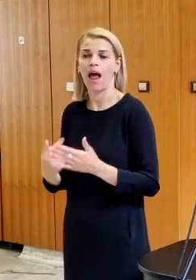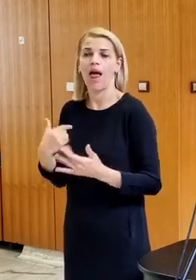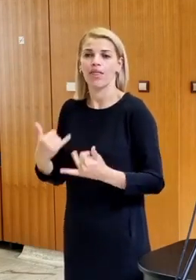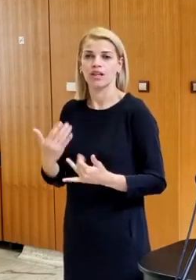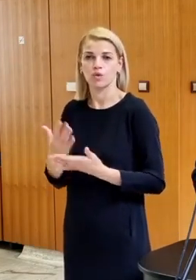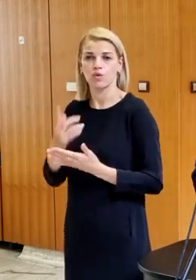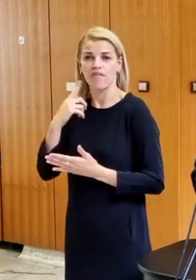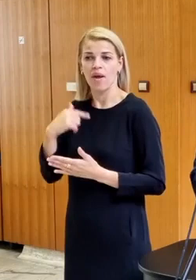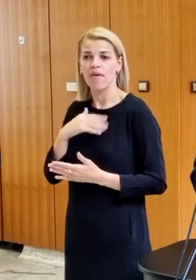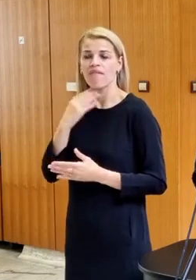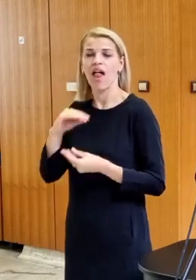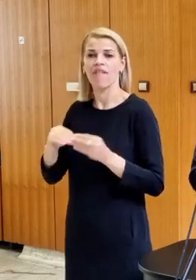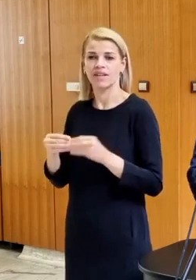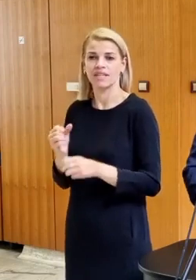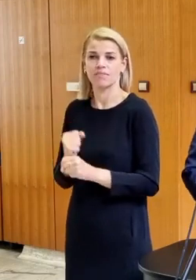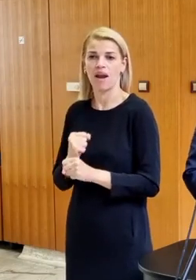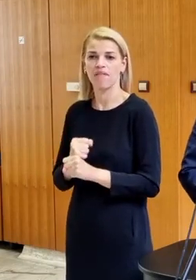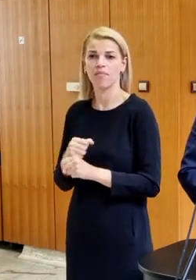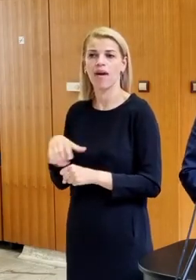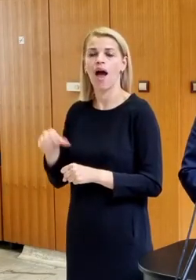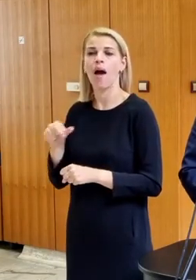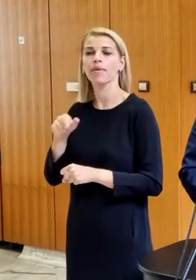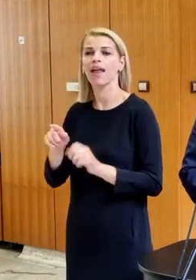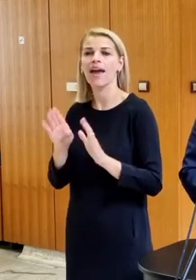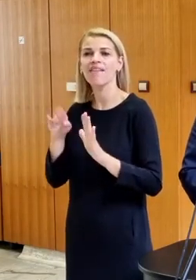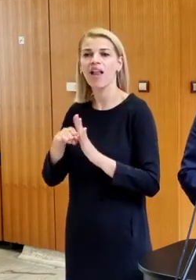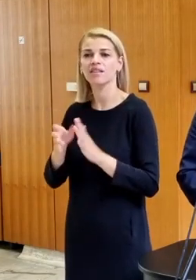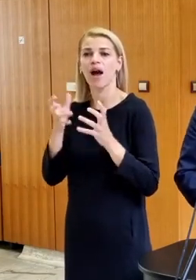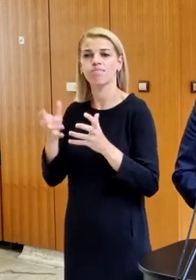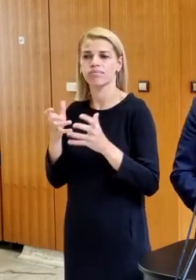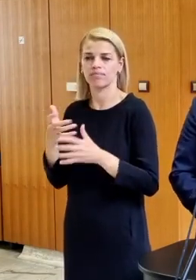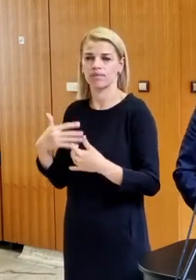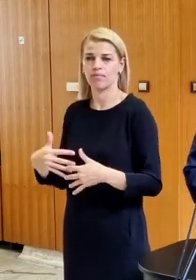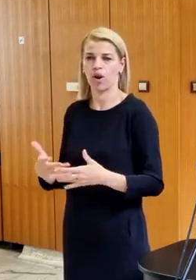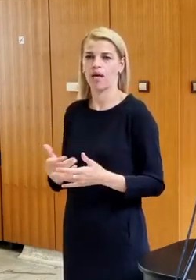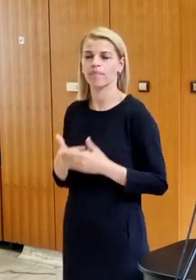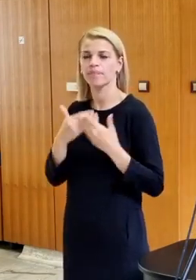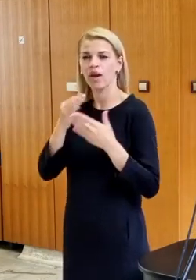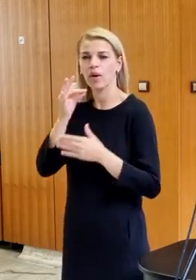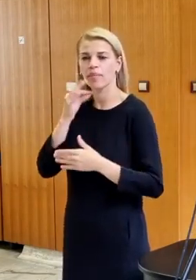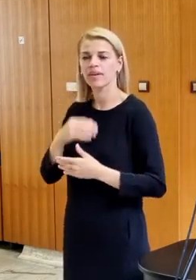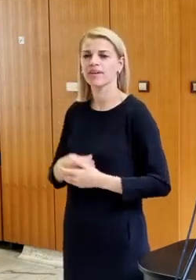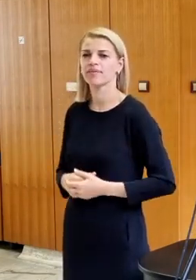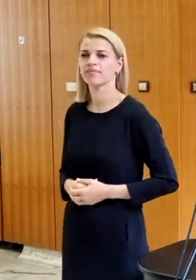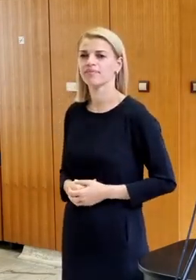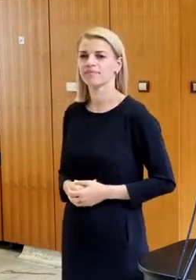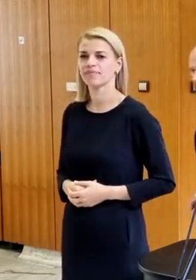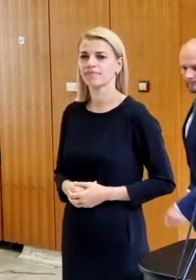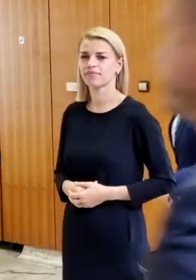vieme, že veľmi veľa vecí urobíme, aby jednoducho tá inflácia nebola taká veľká a tak ďalej. Ďakujem pekne. Majte sa.